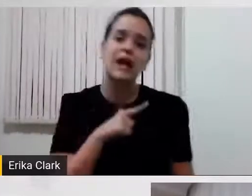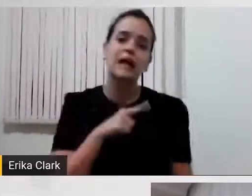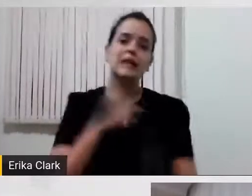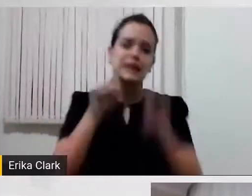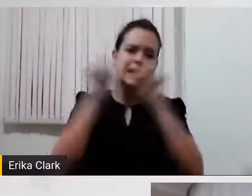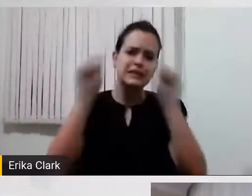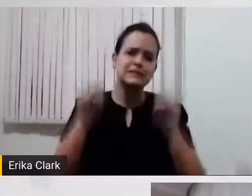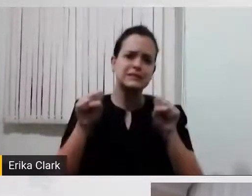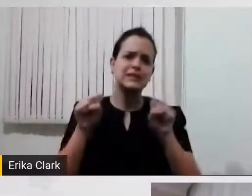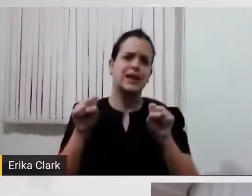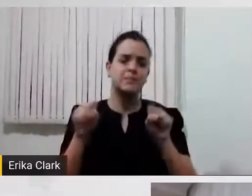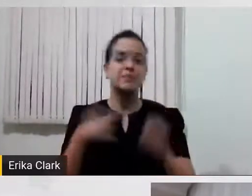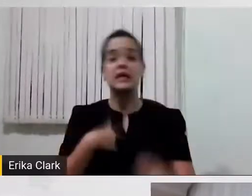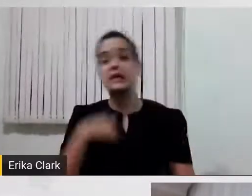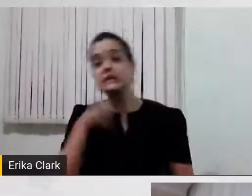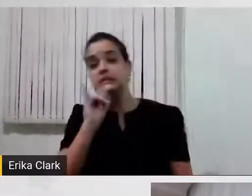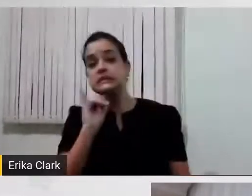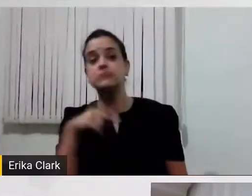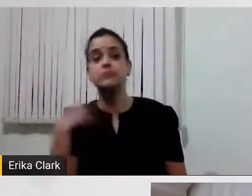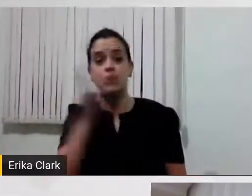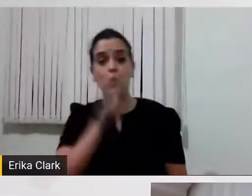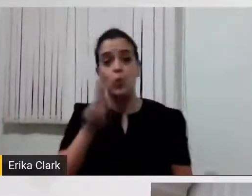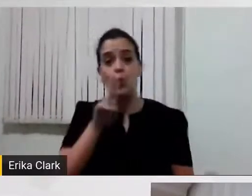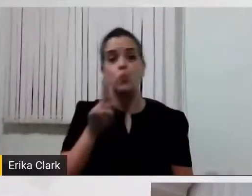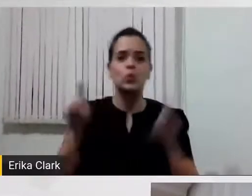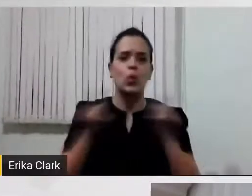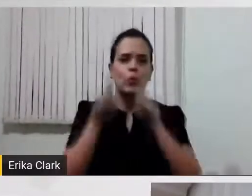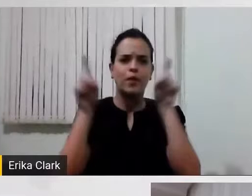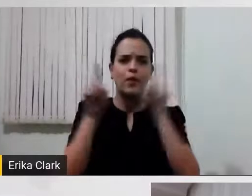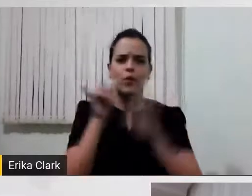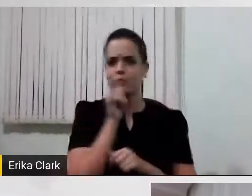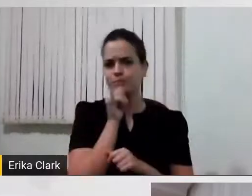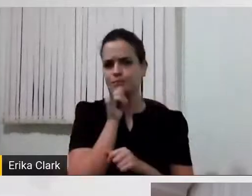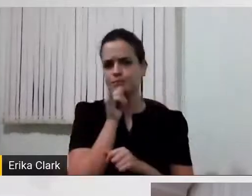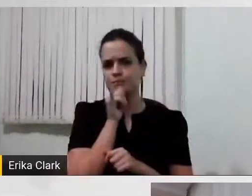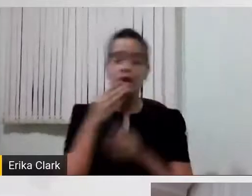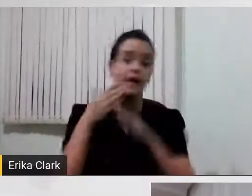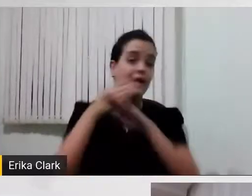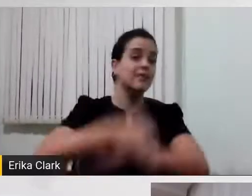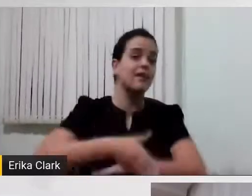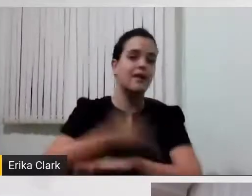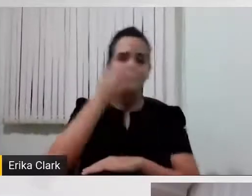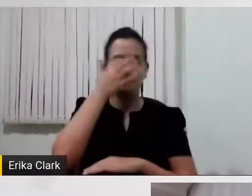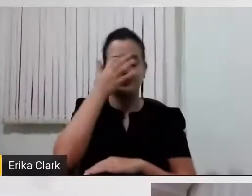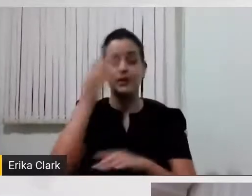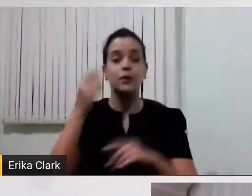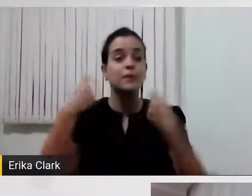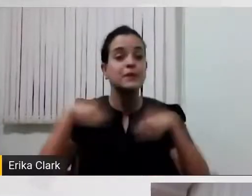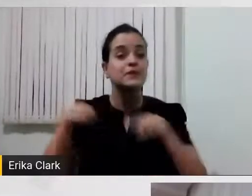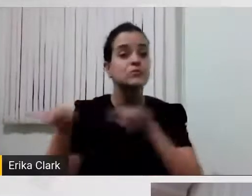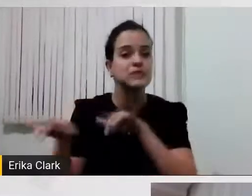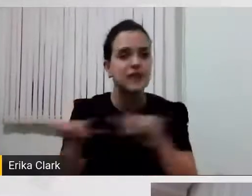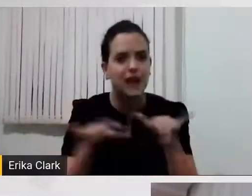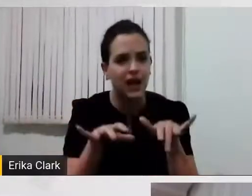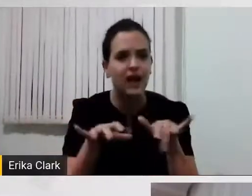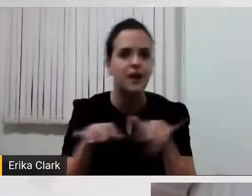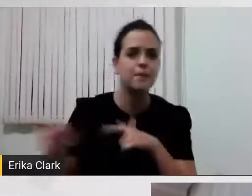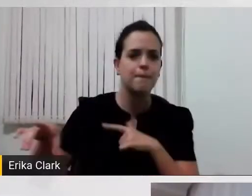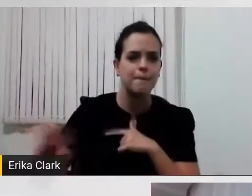computador, por exemplo, eu preciso adentrar comandos. Então, eu preciso teclar e usar um mouse. se eu tenho deficiência